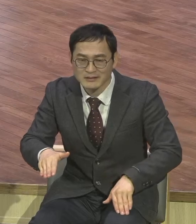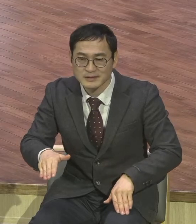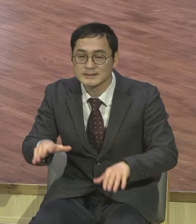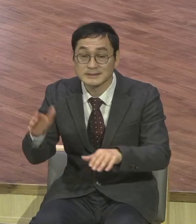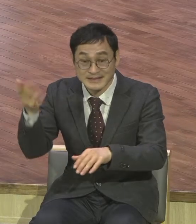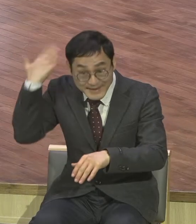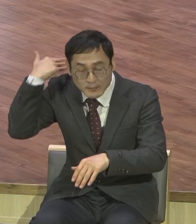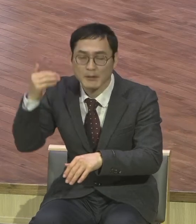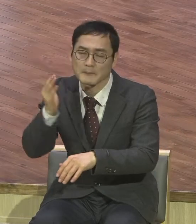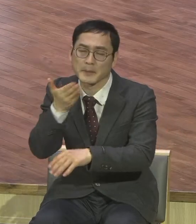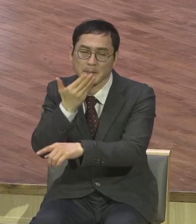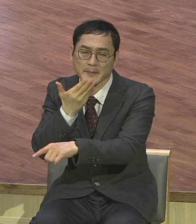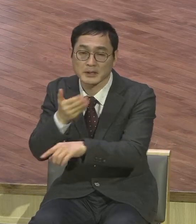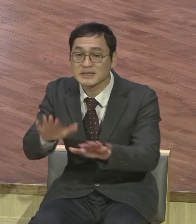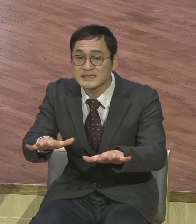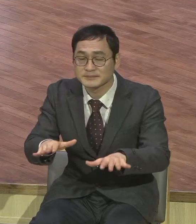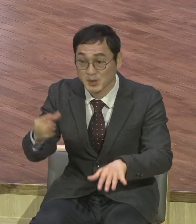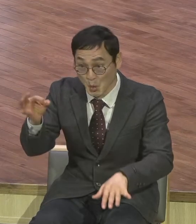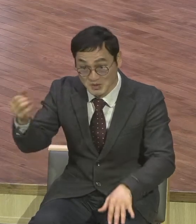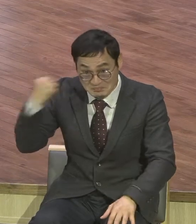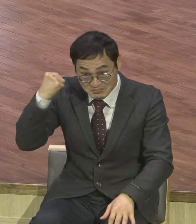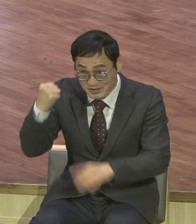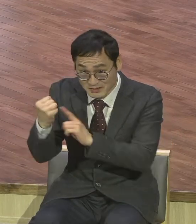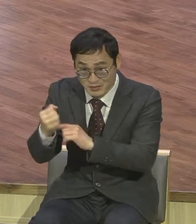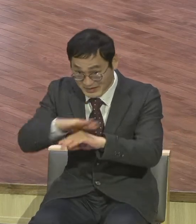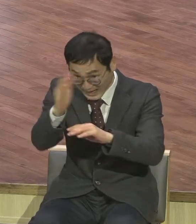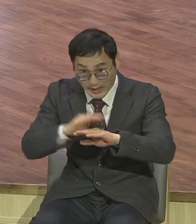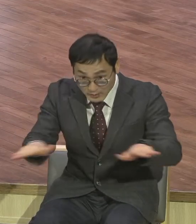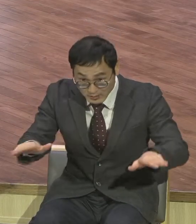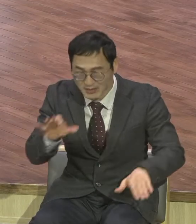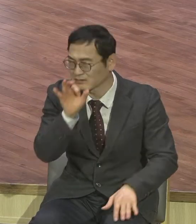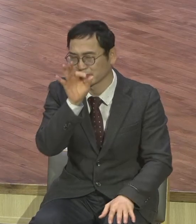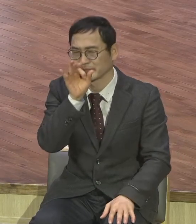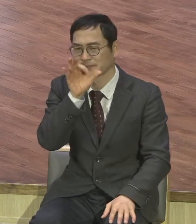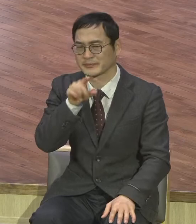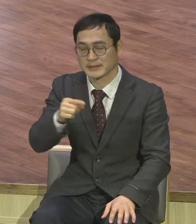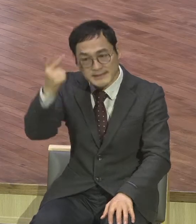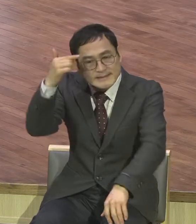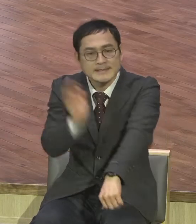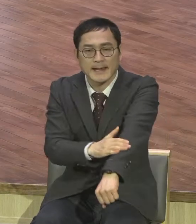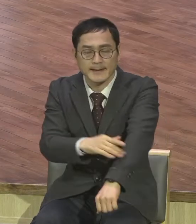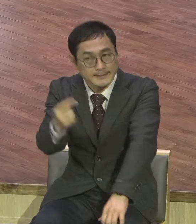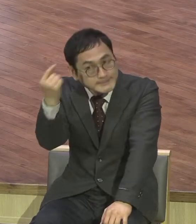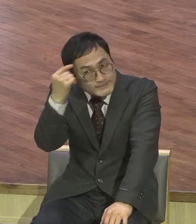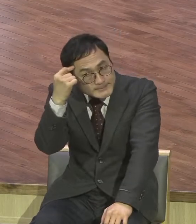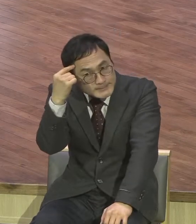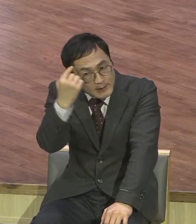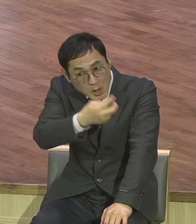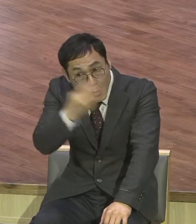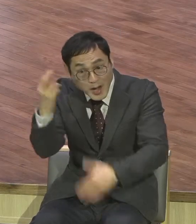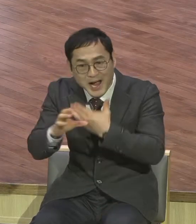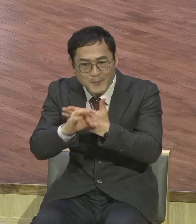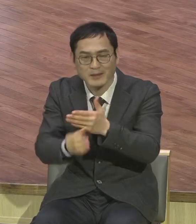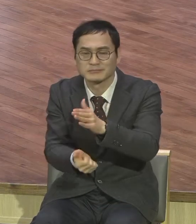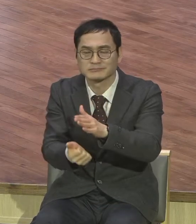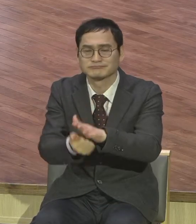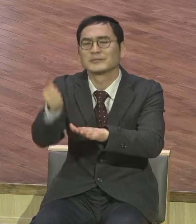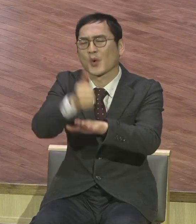빈손으로 해도요. 빈손으로 해도 그러한 그런 창업을 해서 빌게이체를